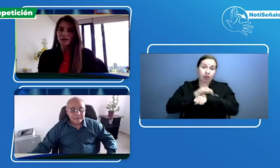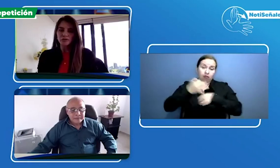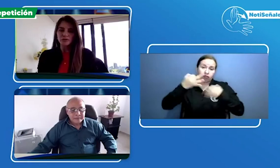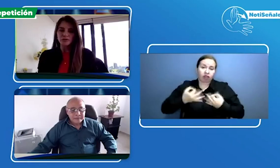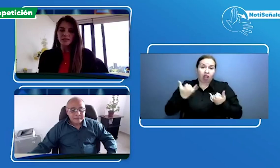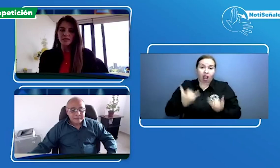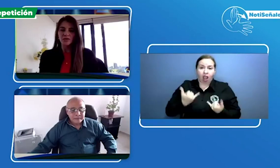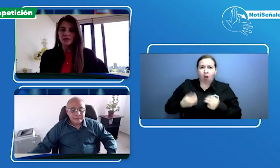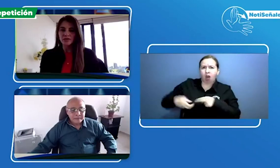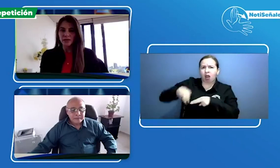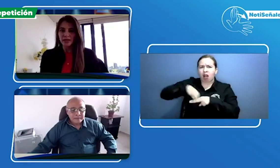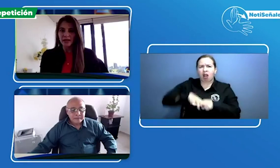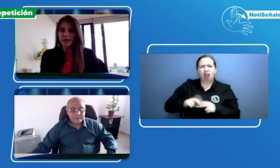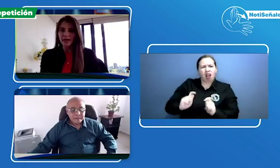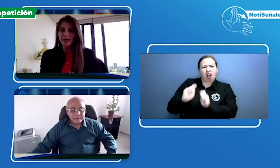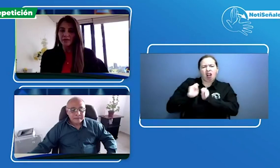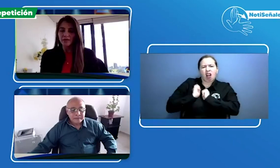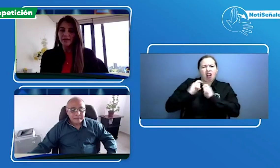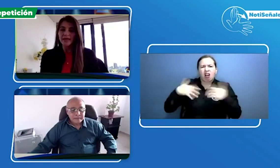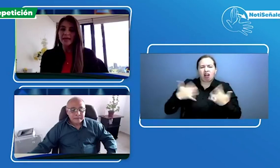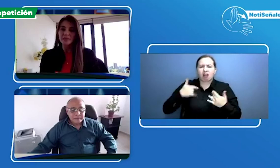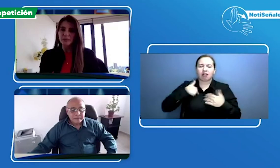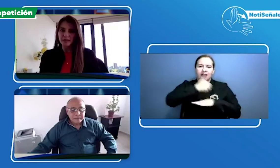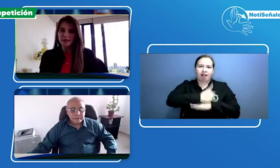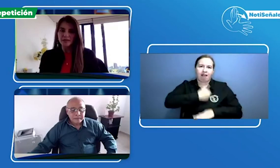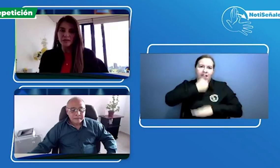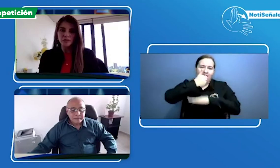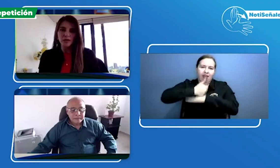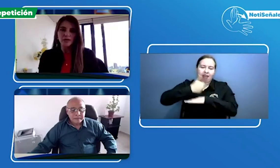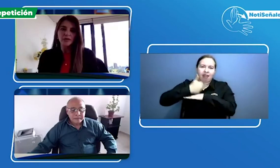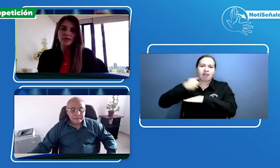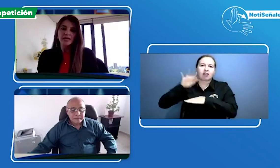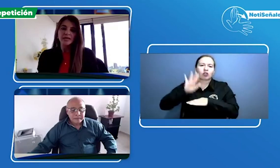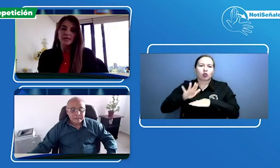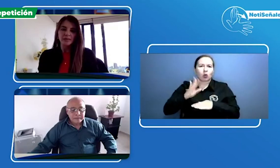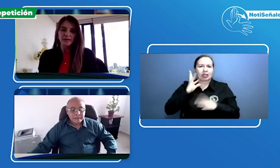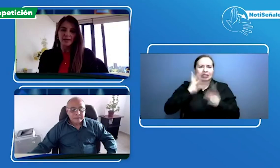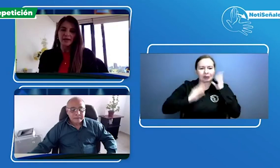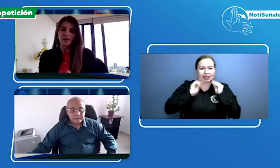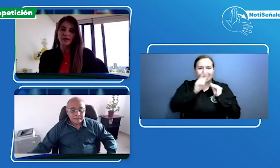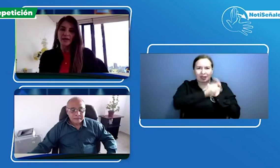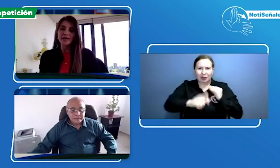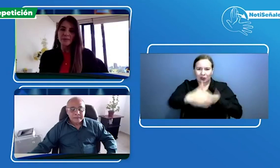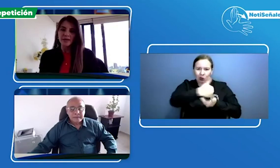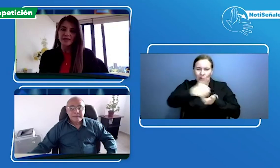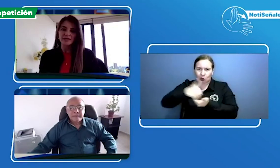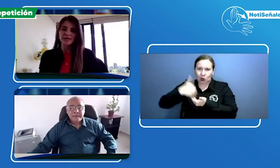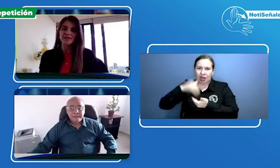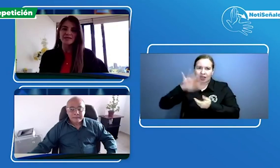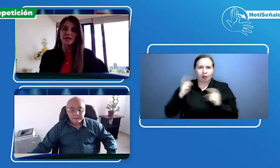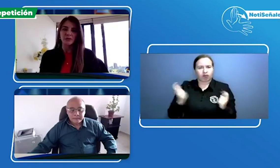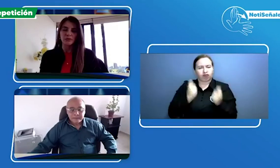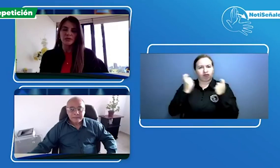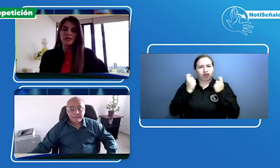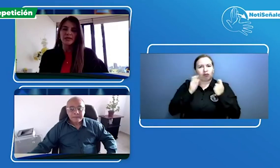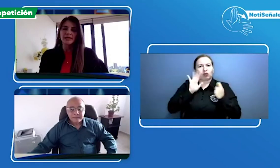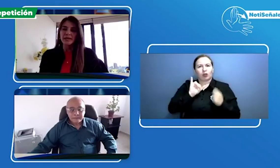ColSubsidio, soy la jefe de experiencia del usuario y de mercadeo de la IPS de salud. ¿Qué